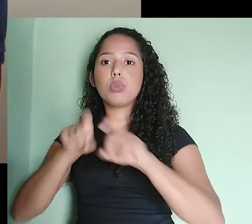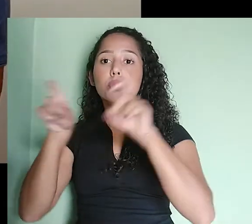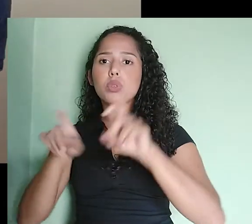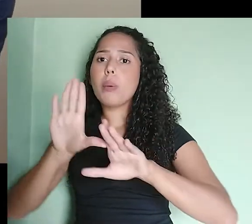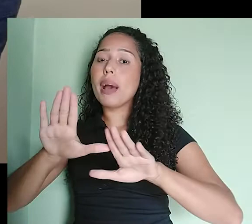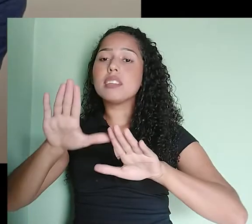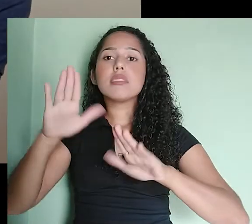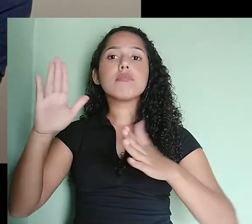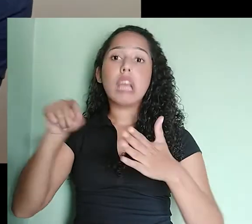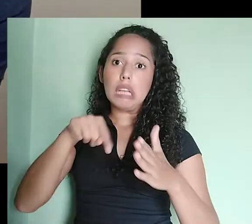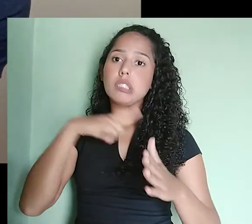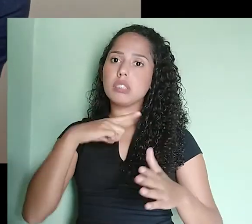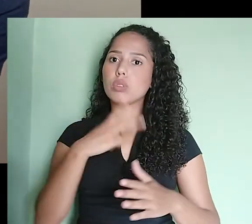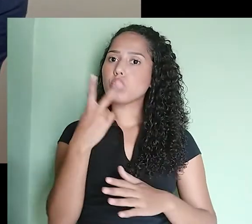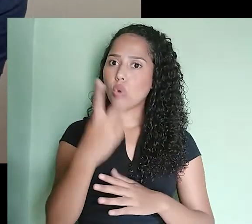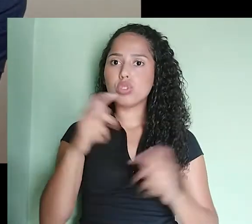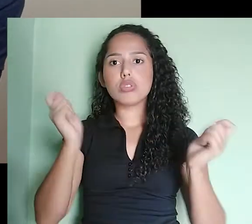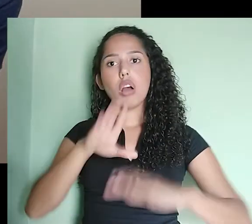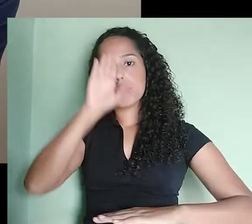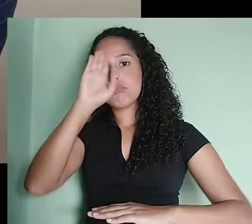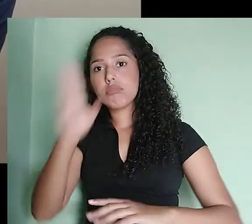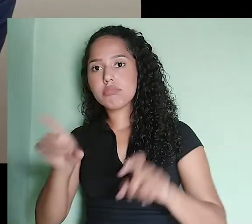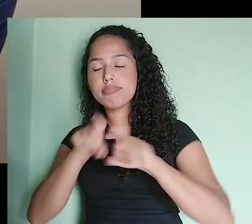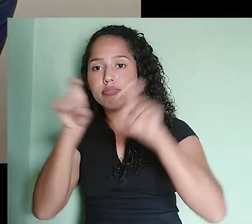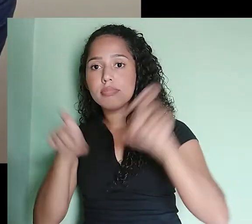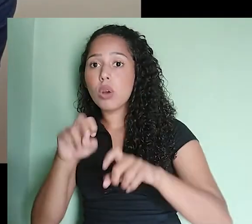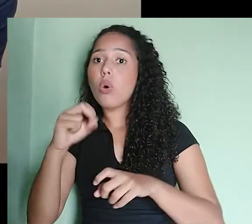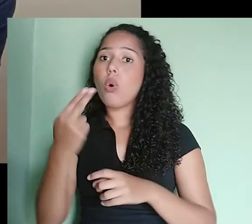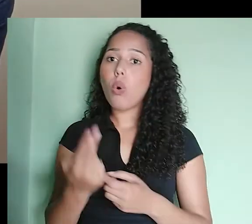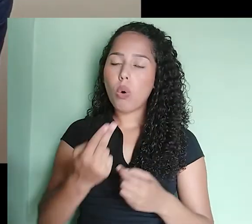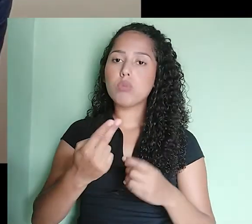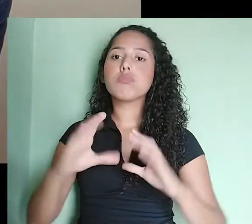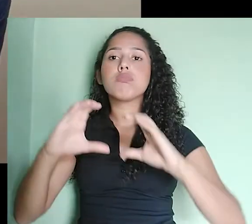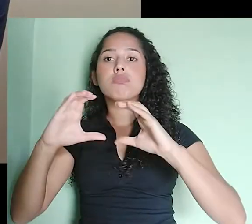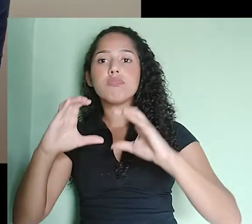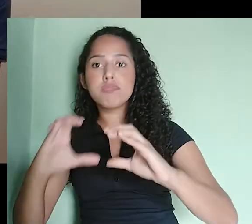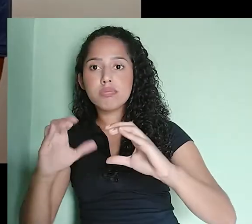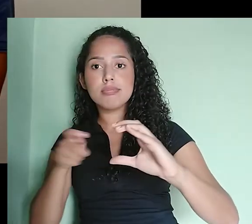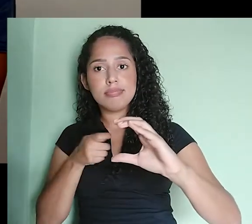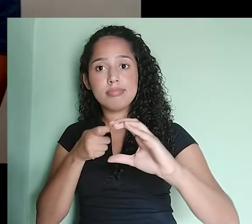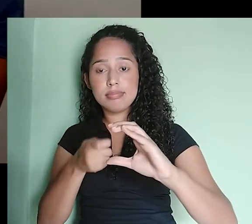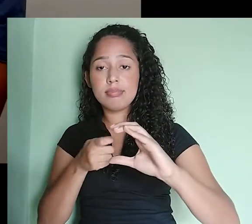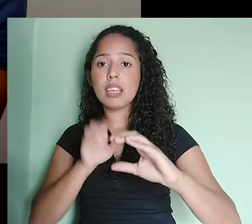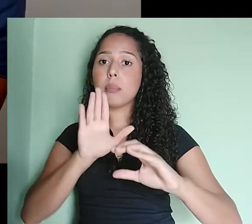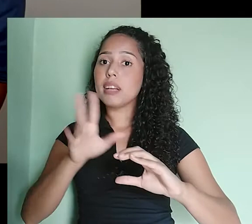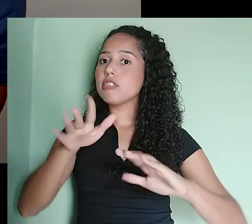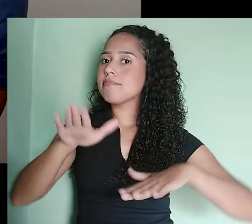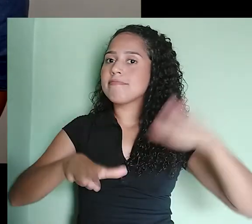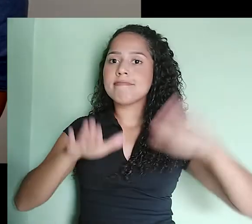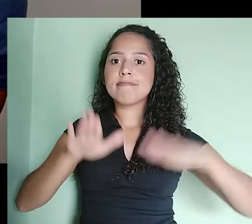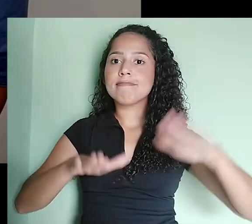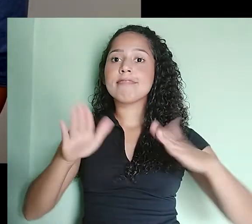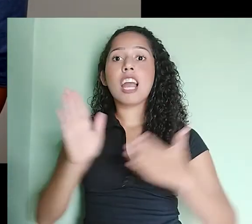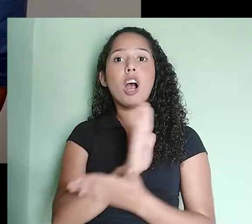que vai ter ou USB ou somente a saída MIDI. Você tem um teclado também, o pitch band.